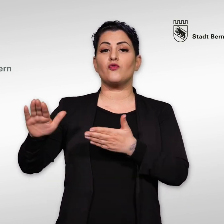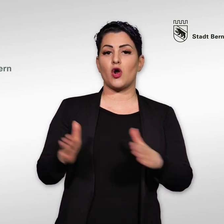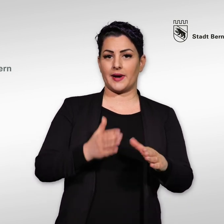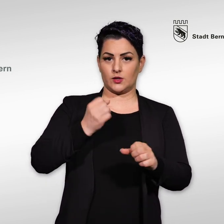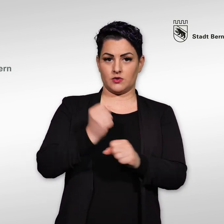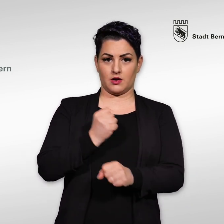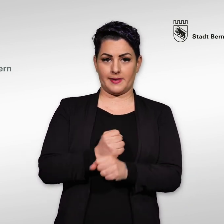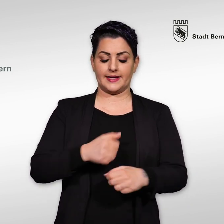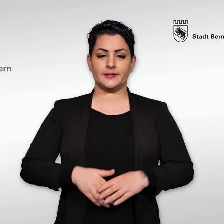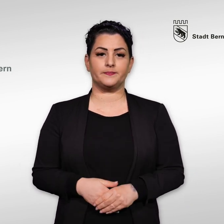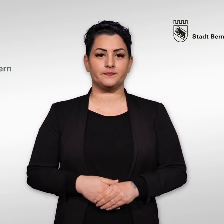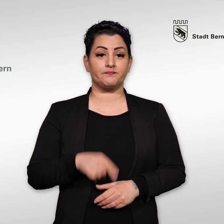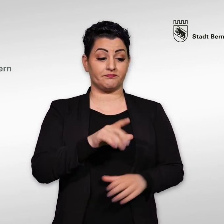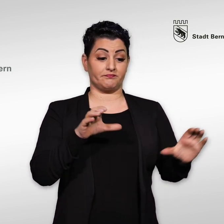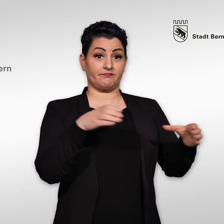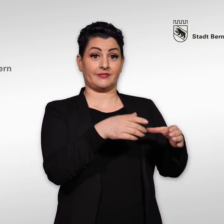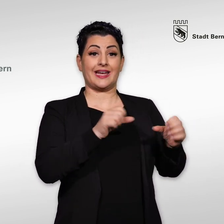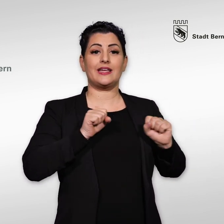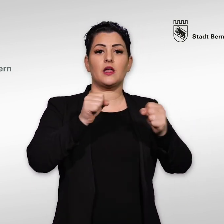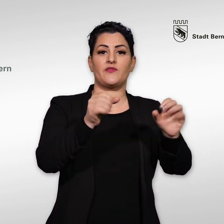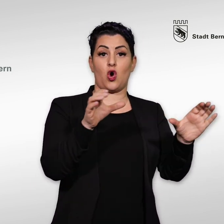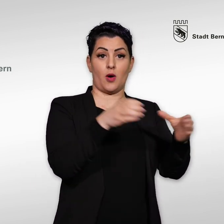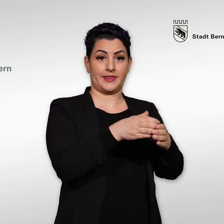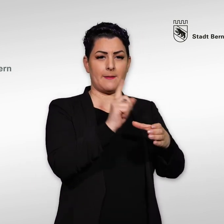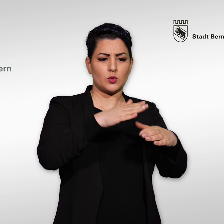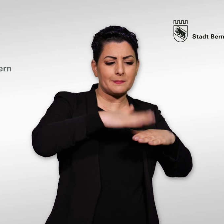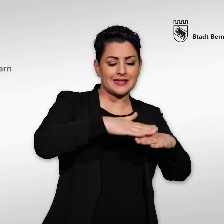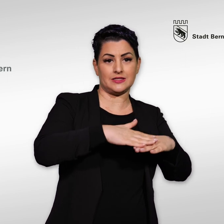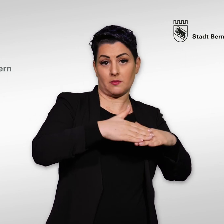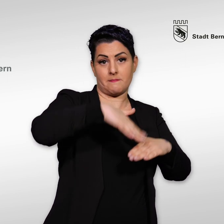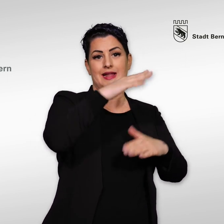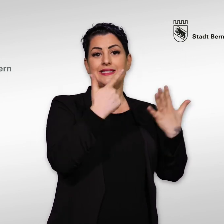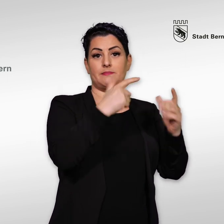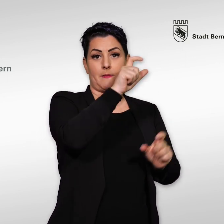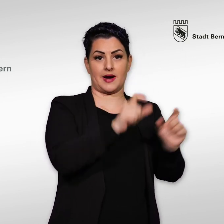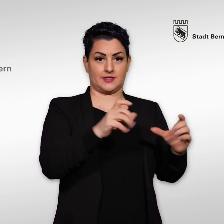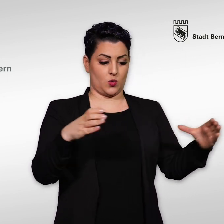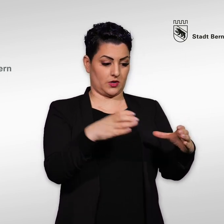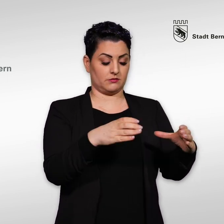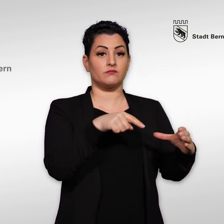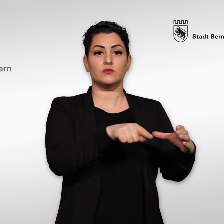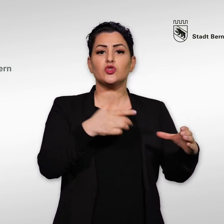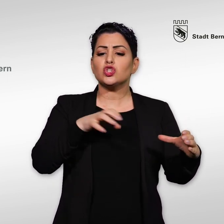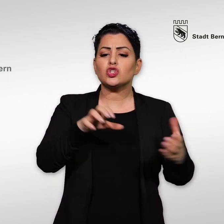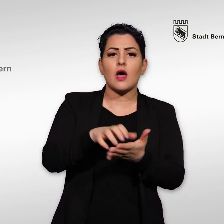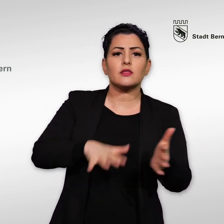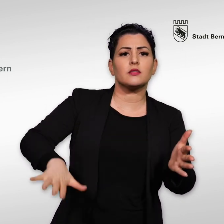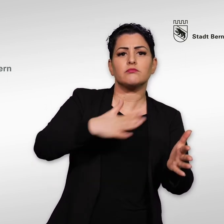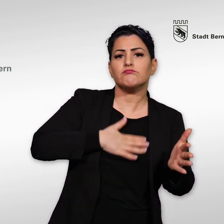Erstens Vorbereitungsarbeiten Es muss ein Initiativkomitee mit mindestens sieben Personen gebildet werden, die in städtischen